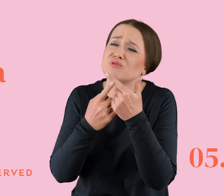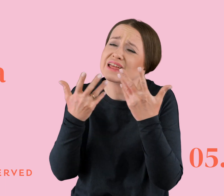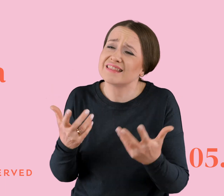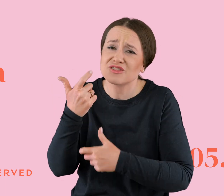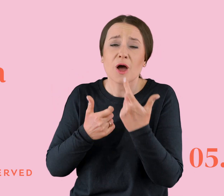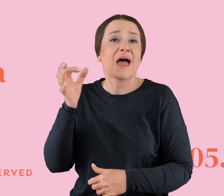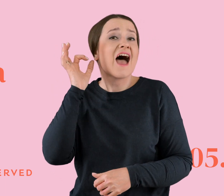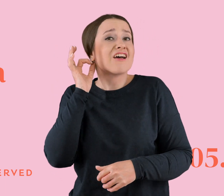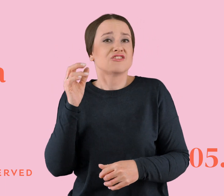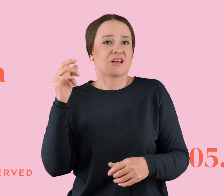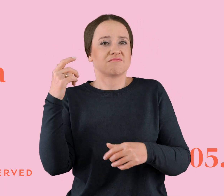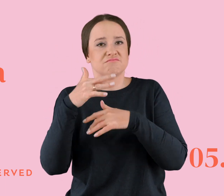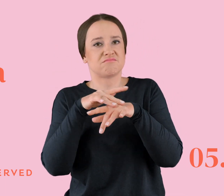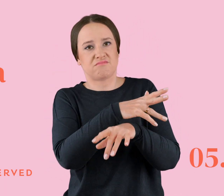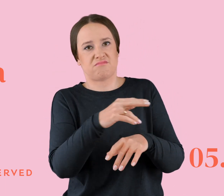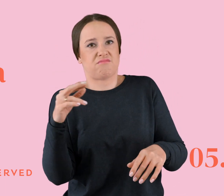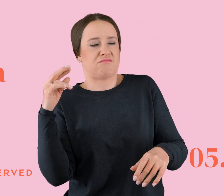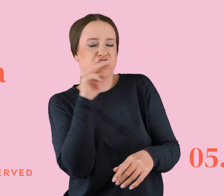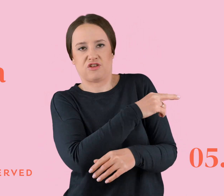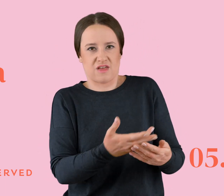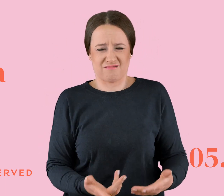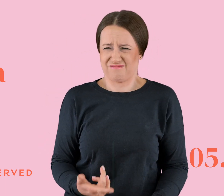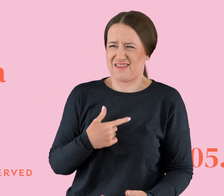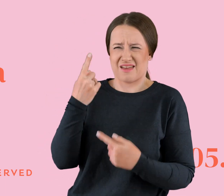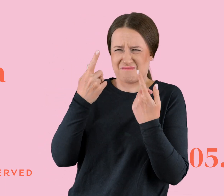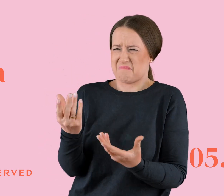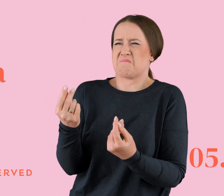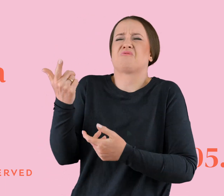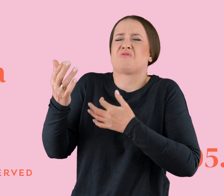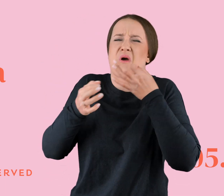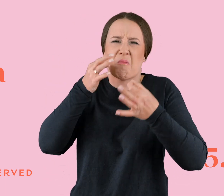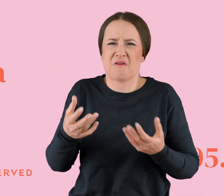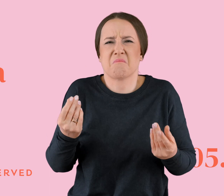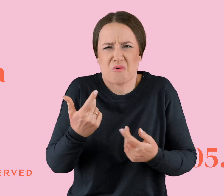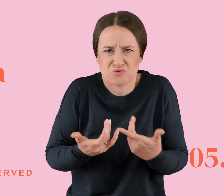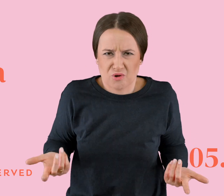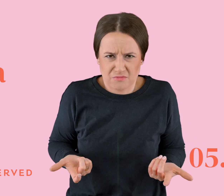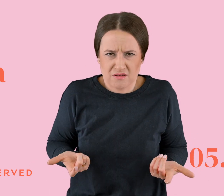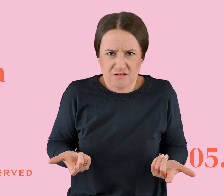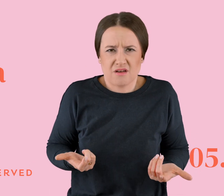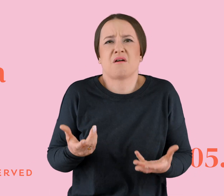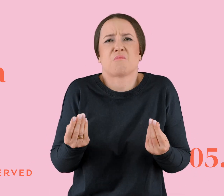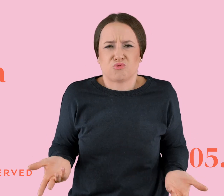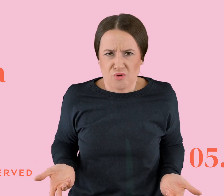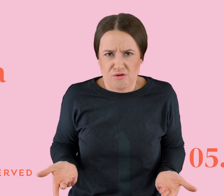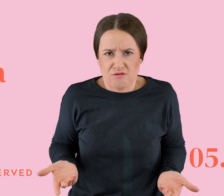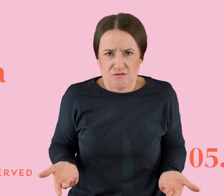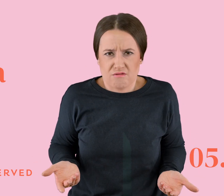skrzywdziła. I teraz to myślę, po chuj ty mi w ogóle o tym opowiadasz? Jakby po co? Po co się to robi? Po co mi on o tym opowiadał? Ja